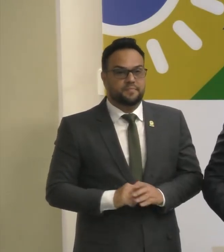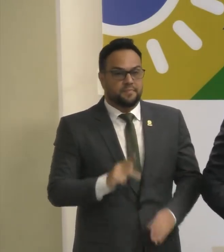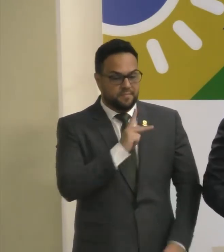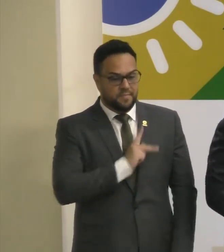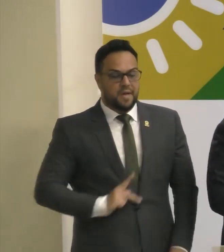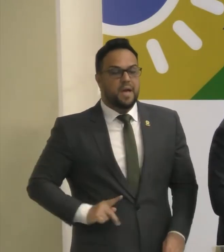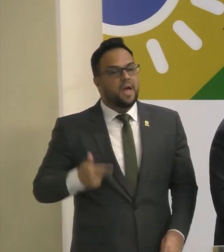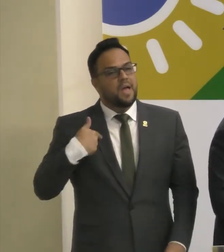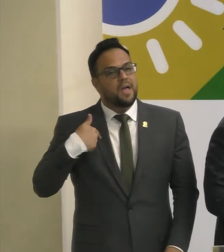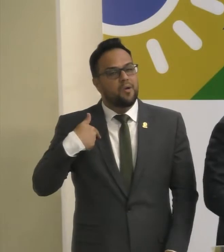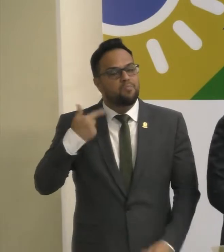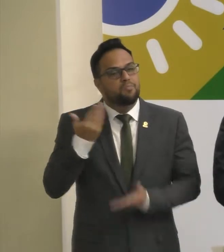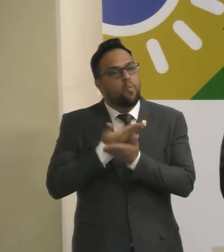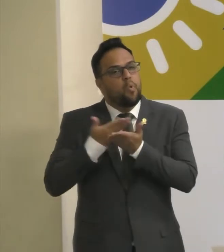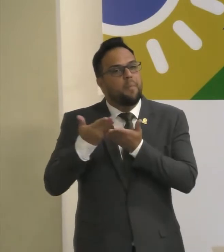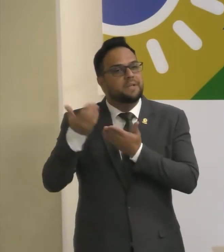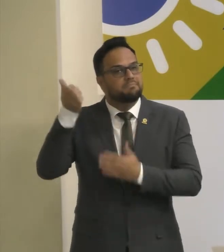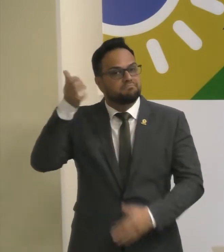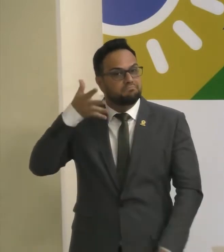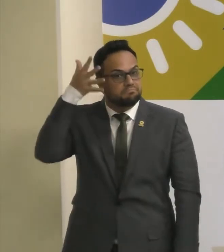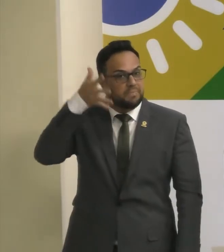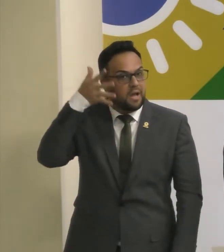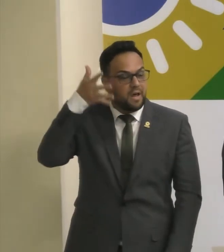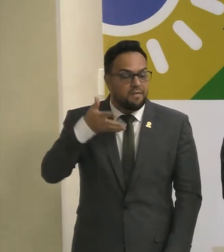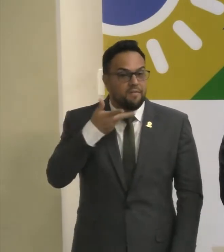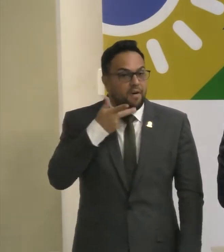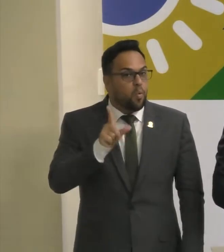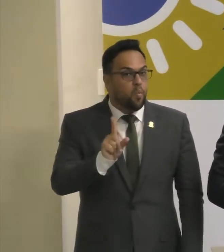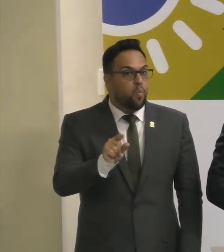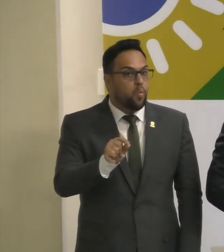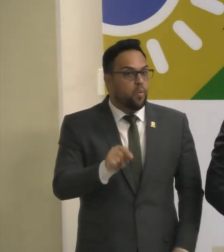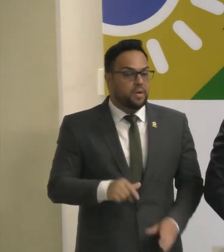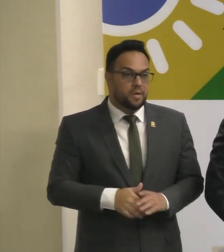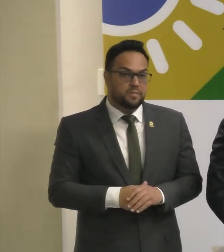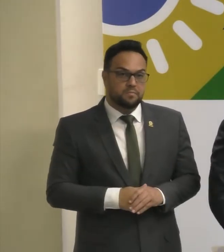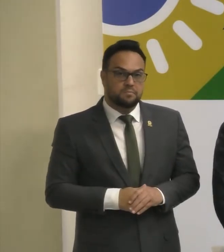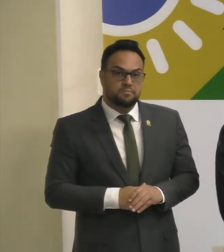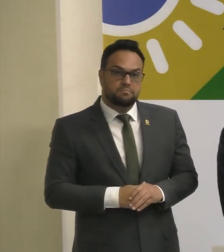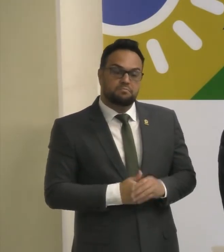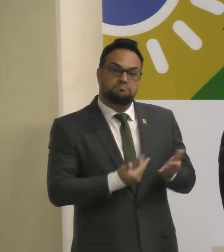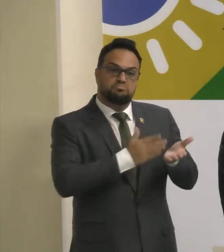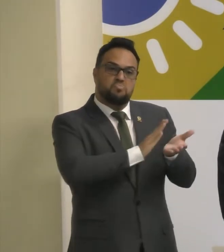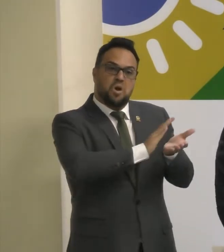iniciar minhas palavras hoje, senhor presidente, fazendo aqui um reconhecimento